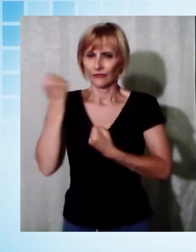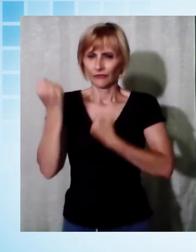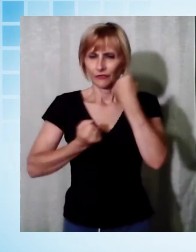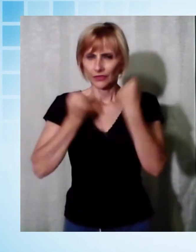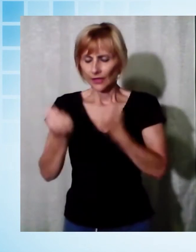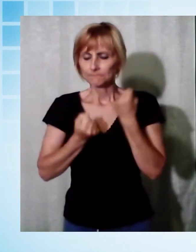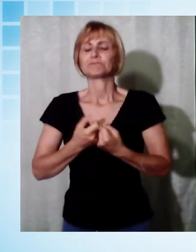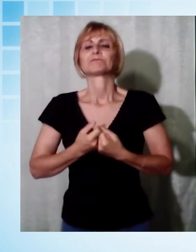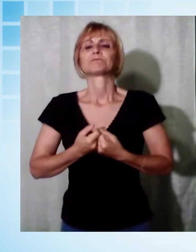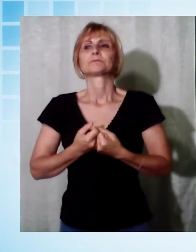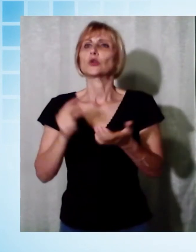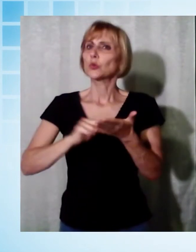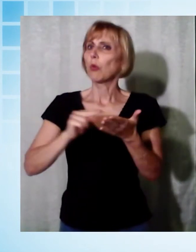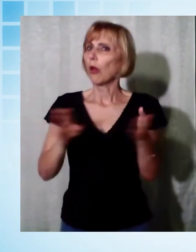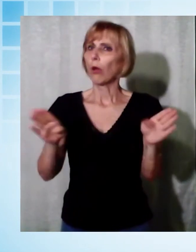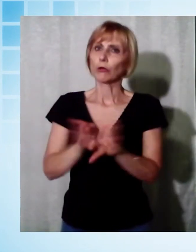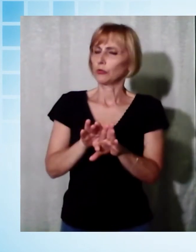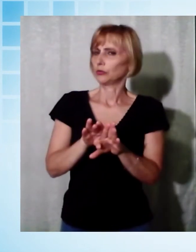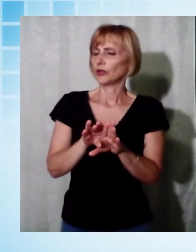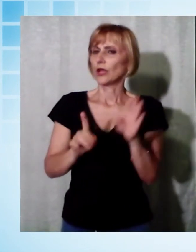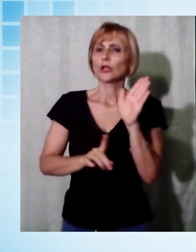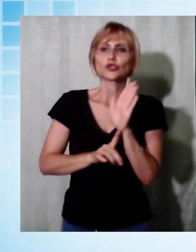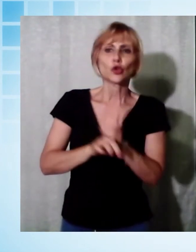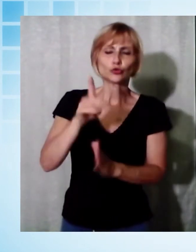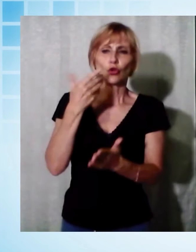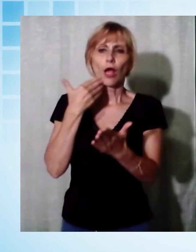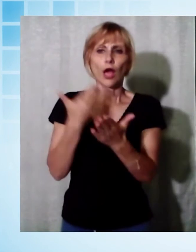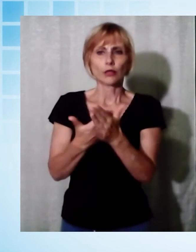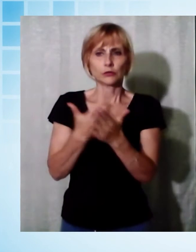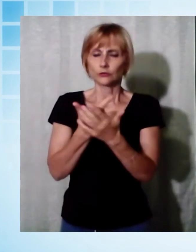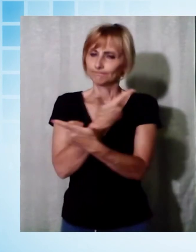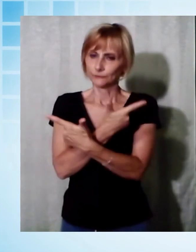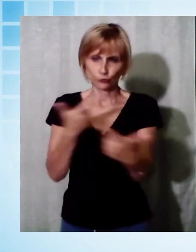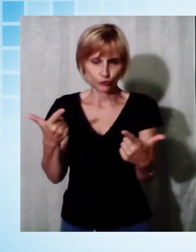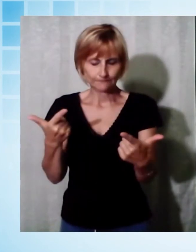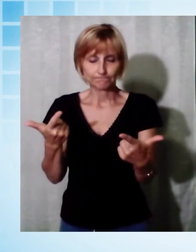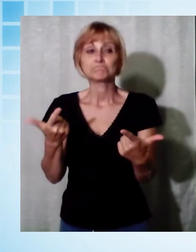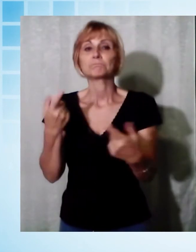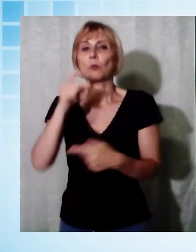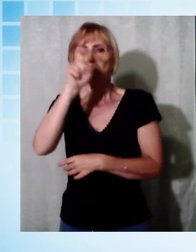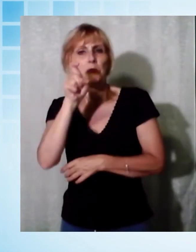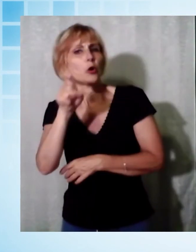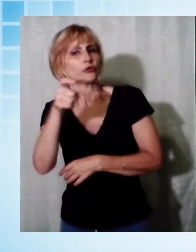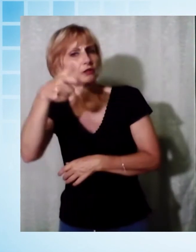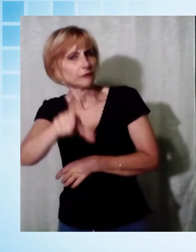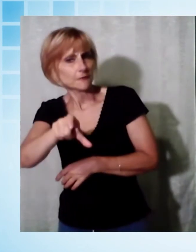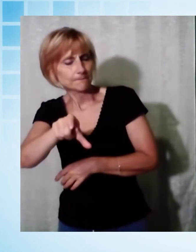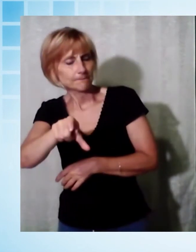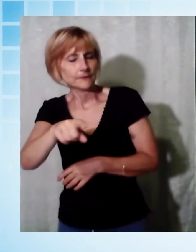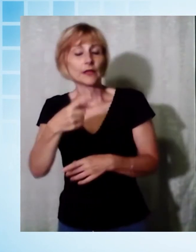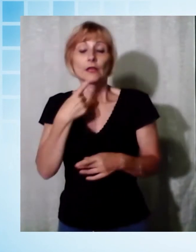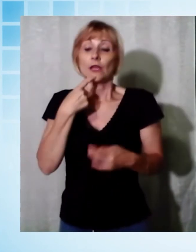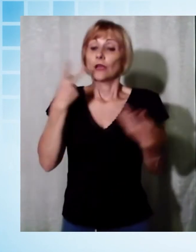per la scuola non si sono ancora trovate soluzioni adeguate. E questo dopo che ha saputo chiudere al meglio l'anno scolastico